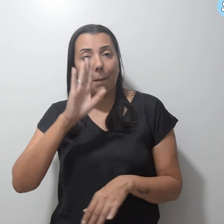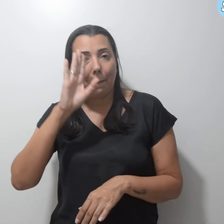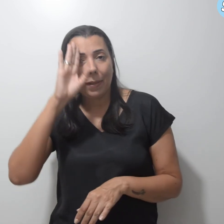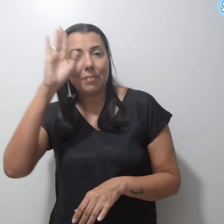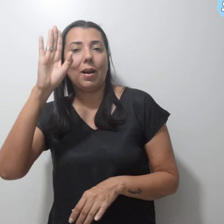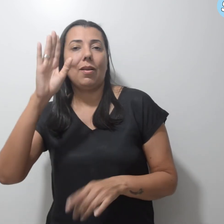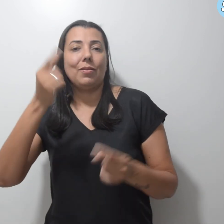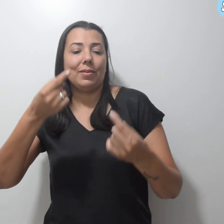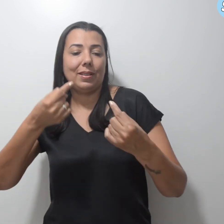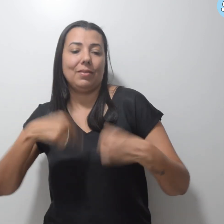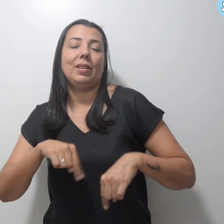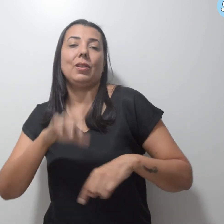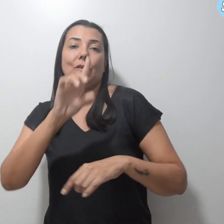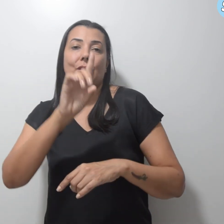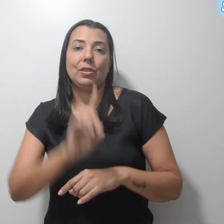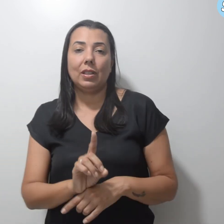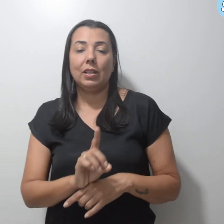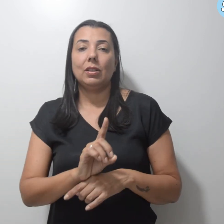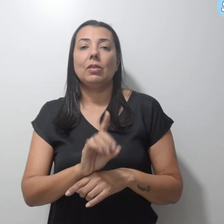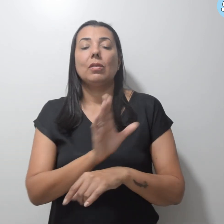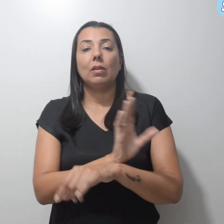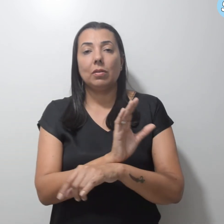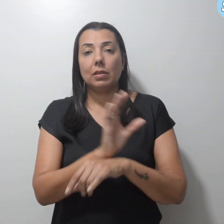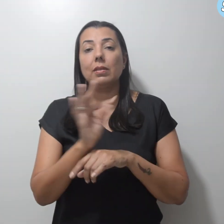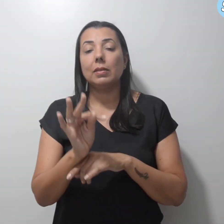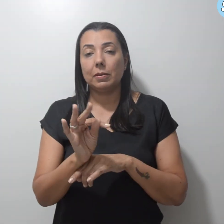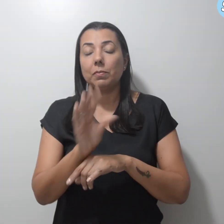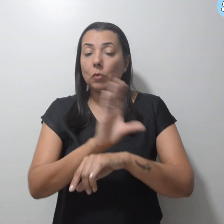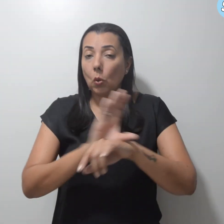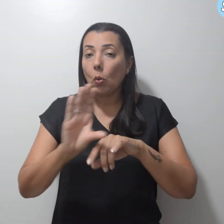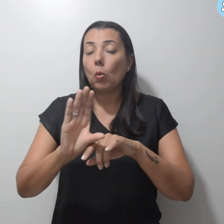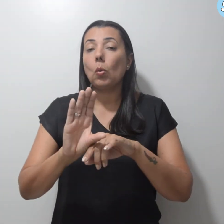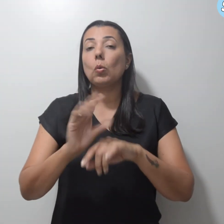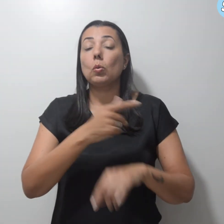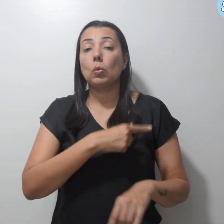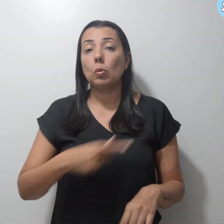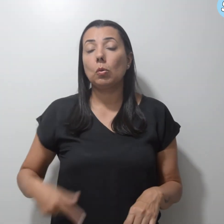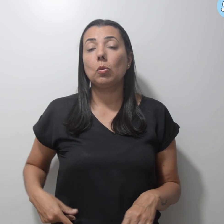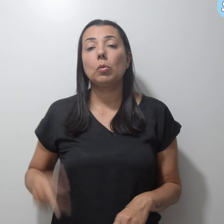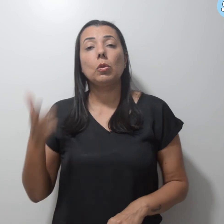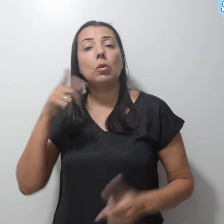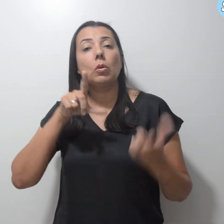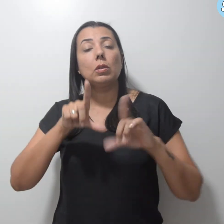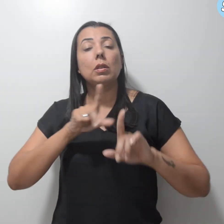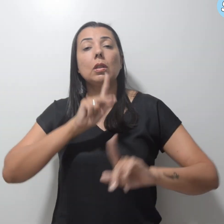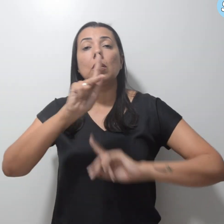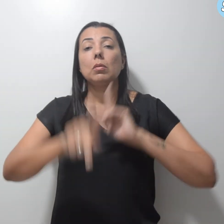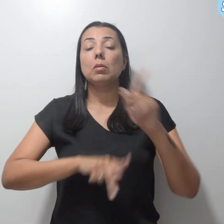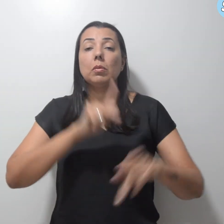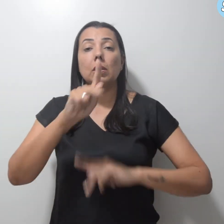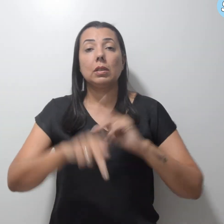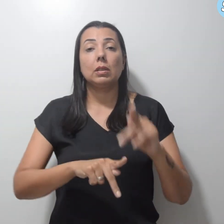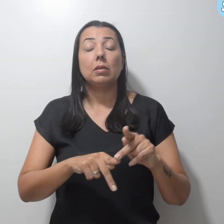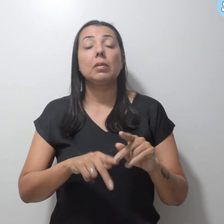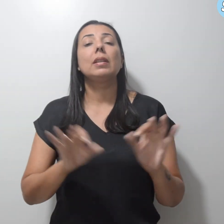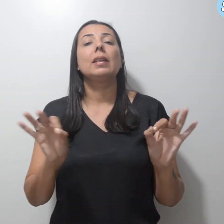defender o direito ao concurso público, uma conquista da população que acaba com o